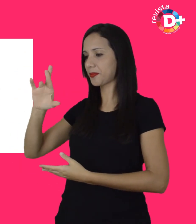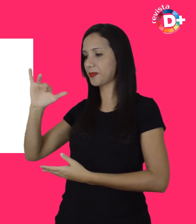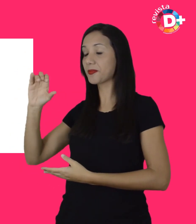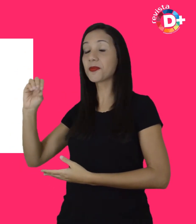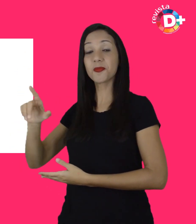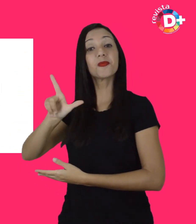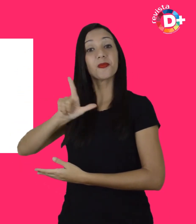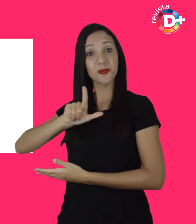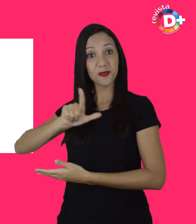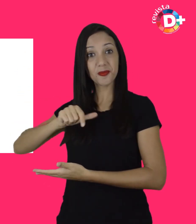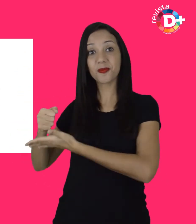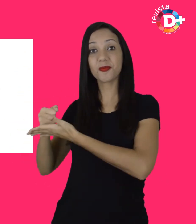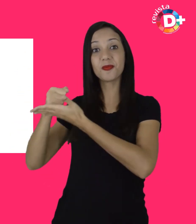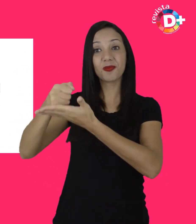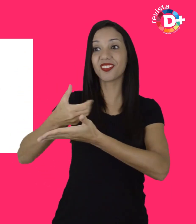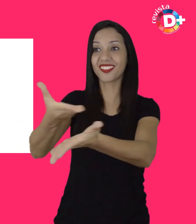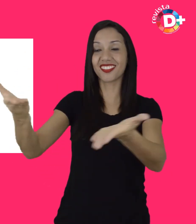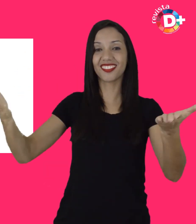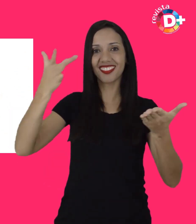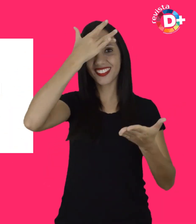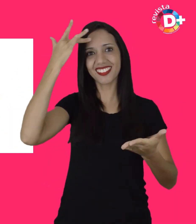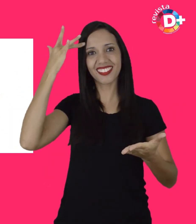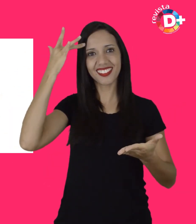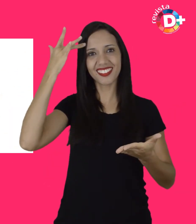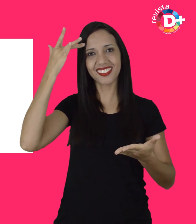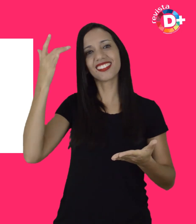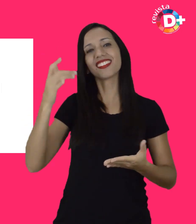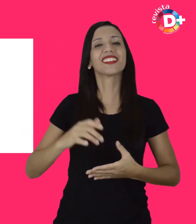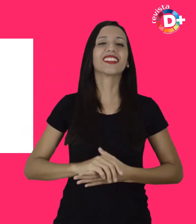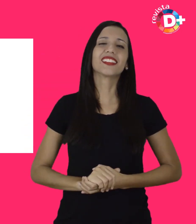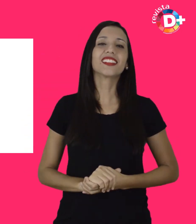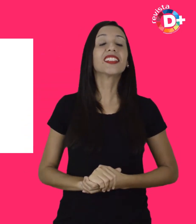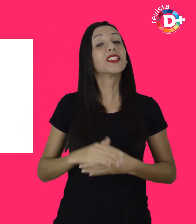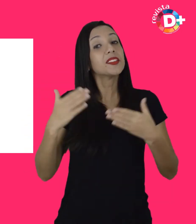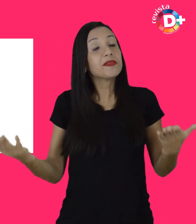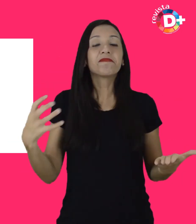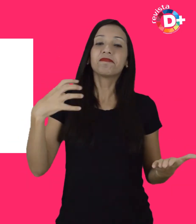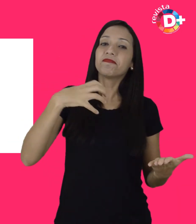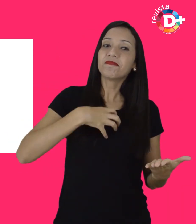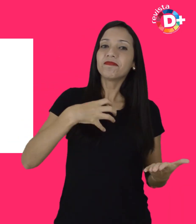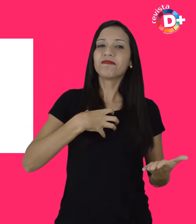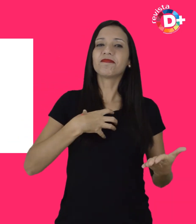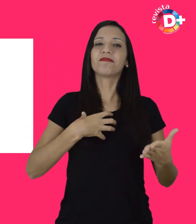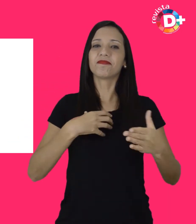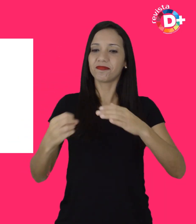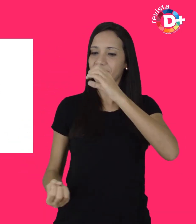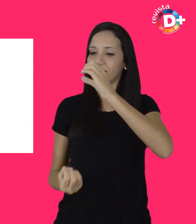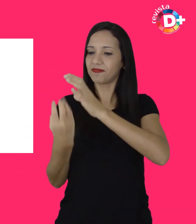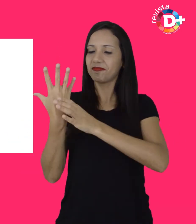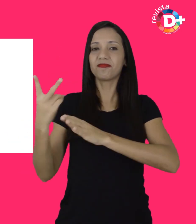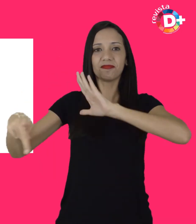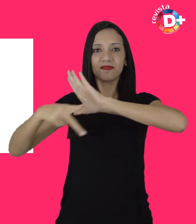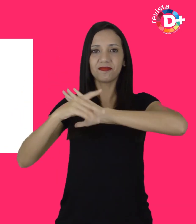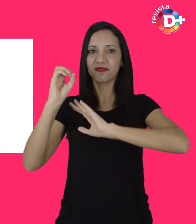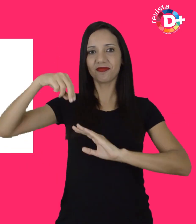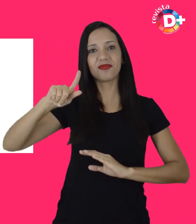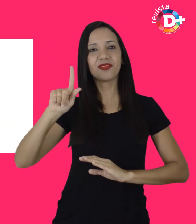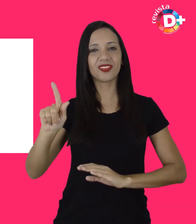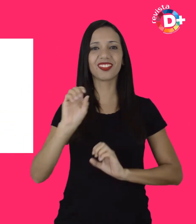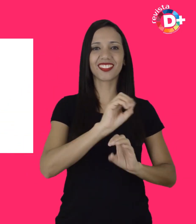em favor de outras pessoas Daí então surgiu a organização que ensinaria jovens e adultos